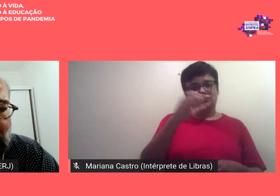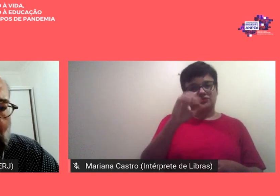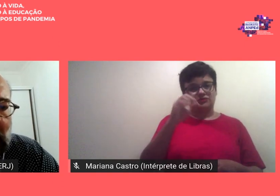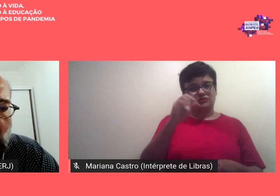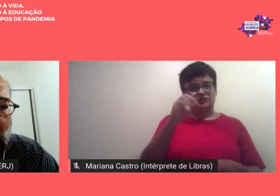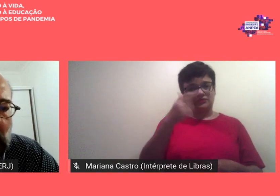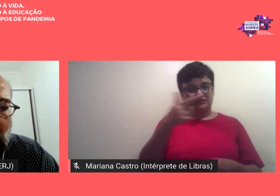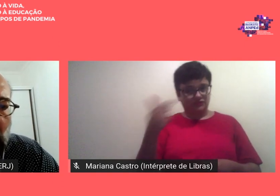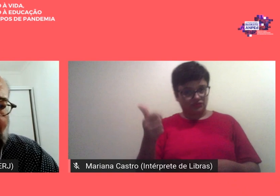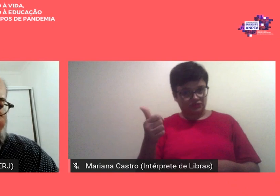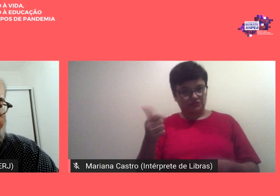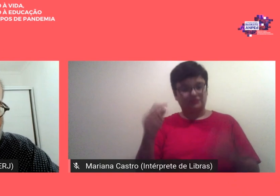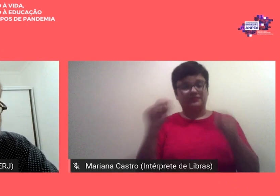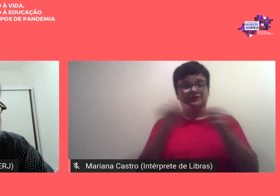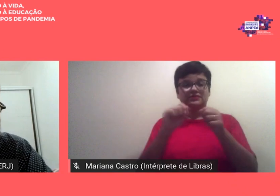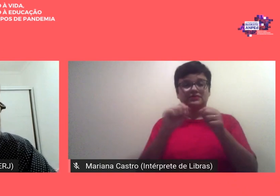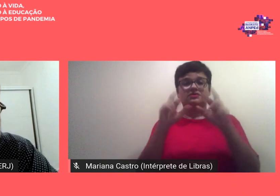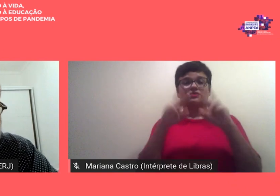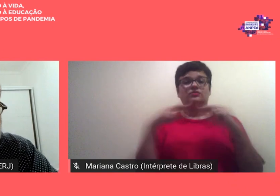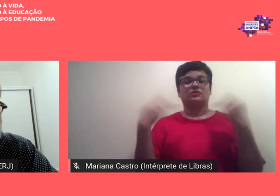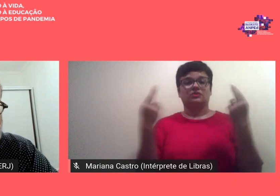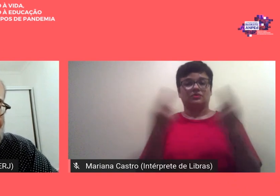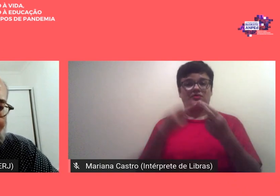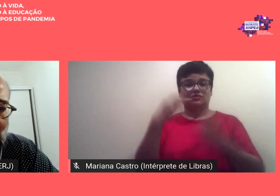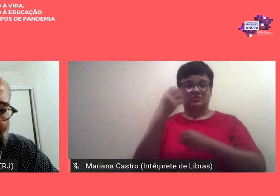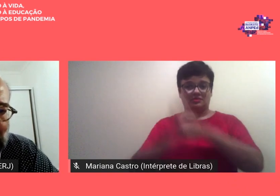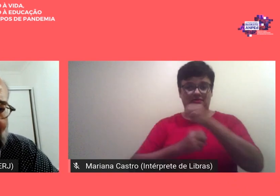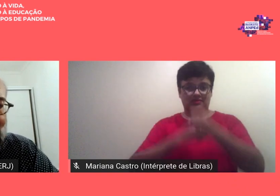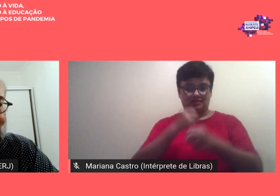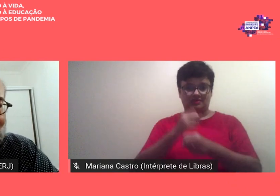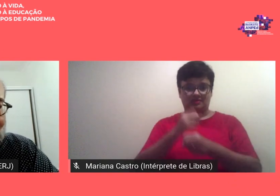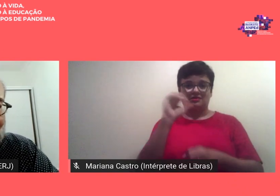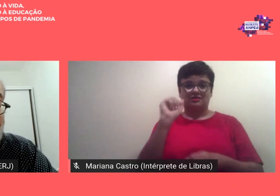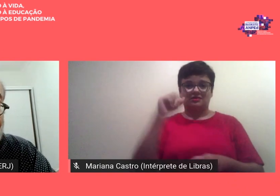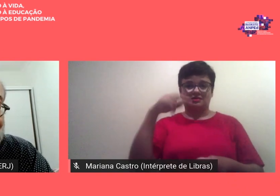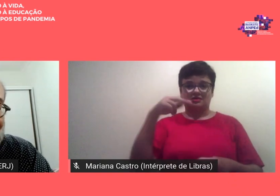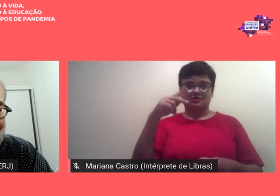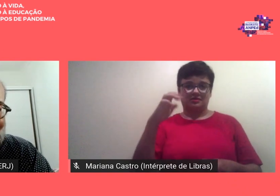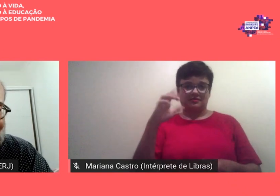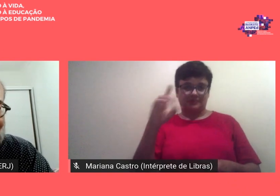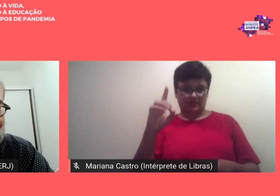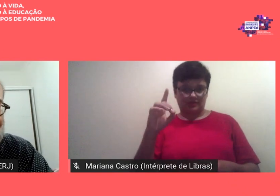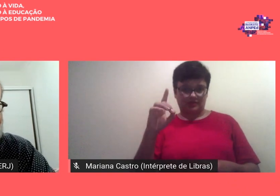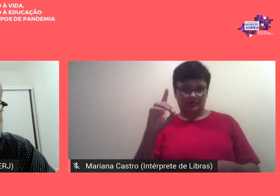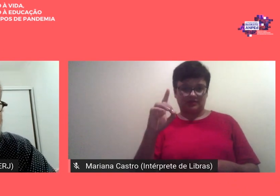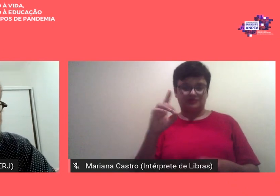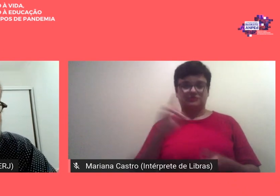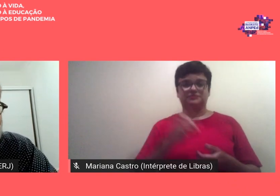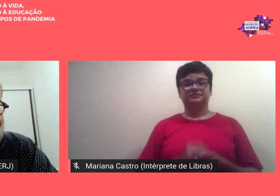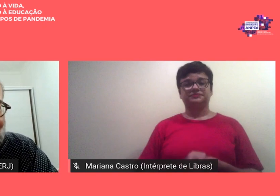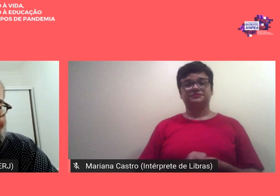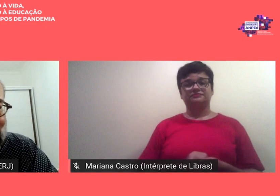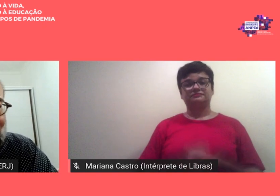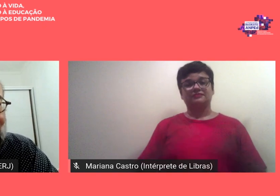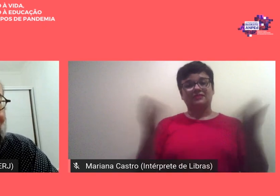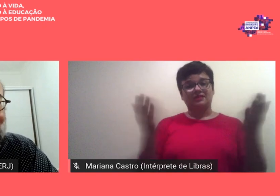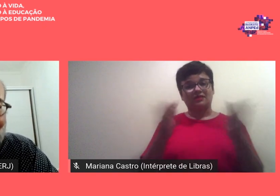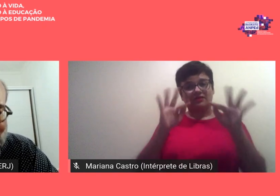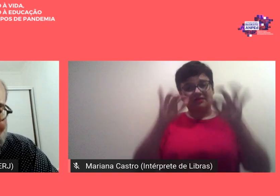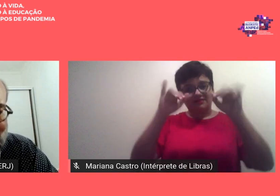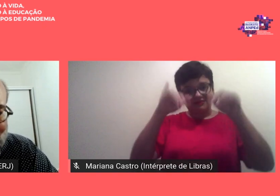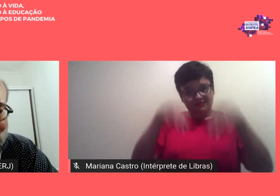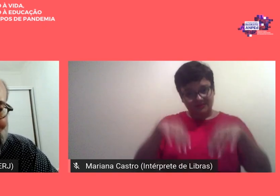a reunião anual da ampede então apesar de encerrarmos o evento